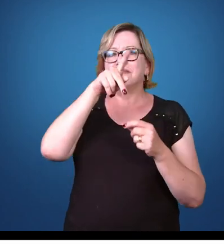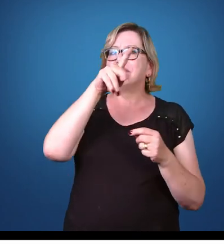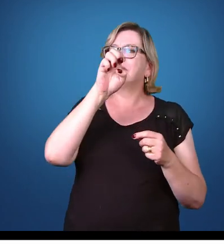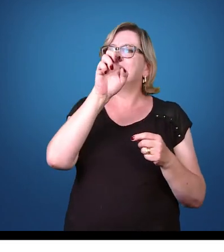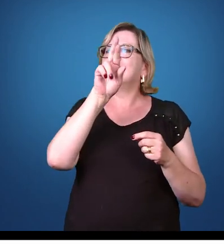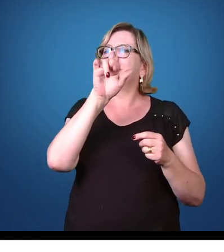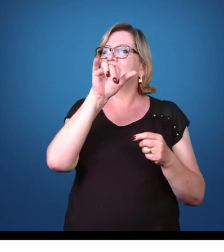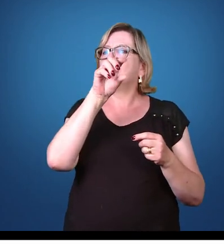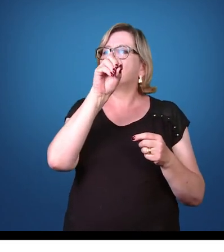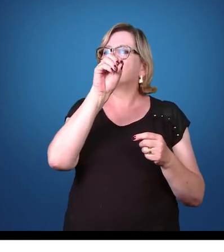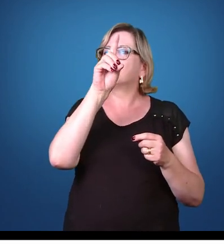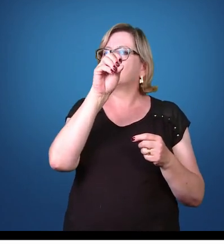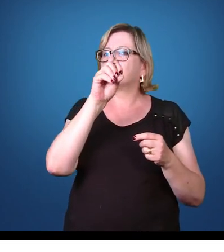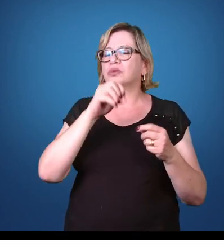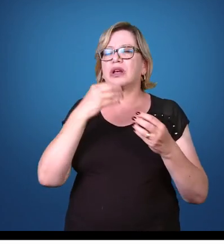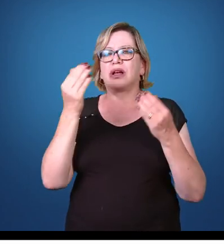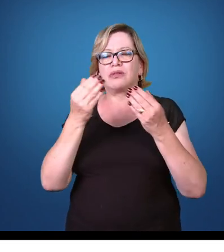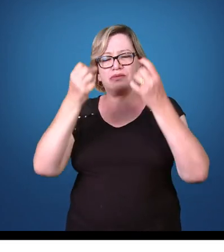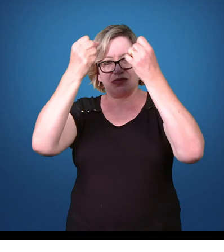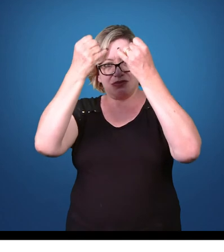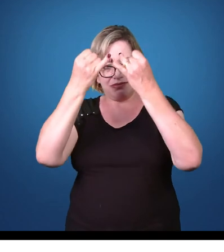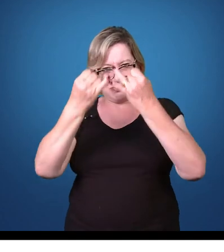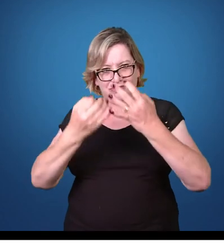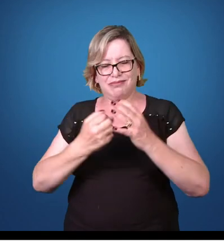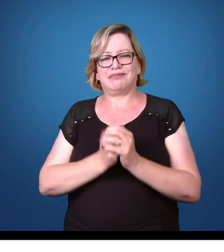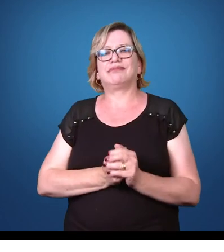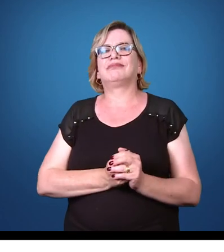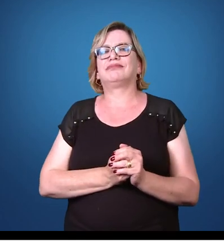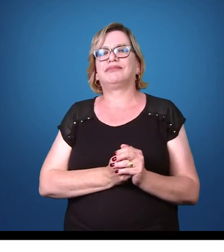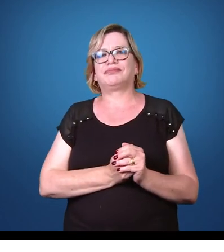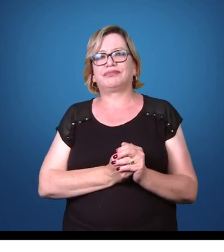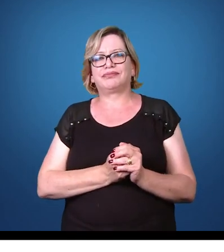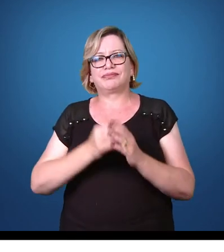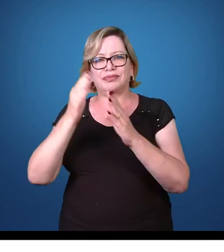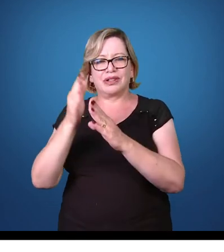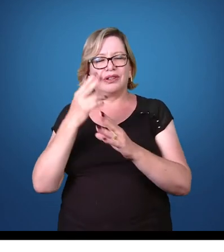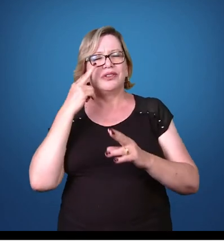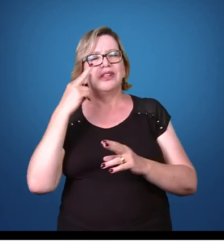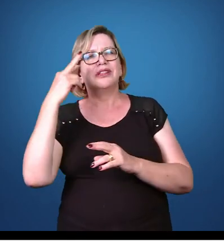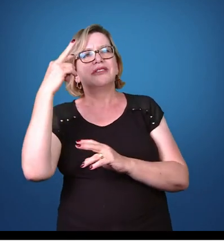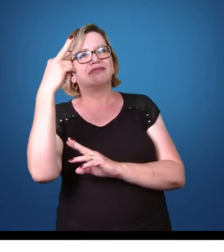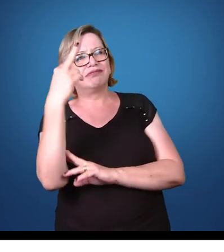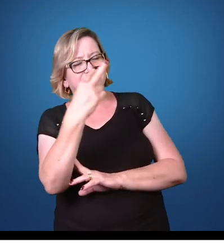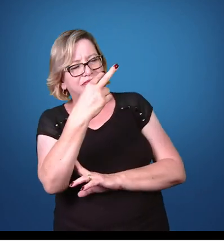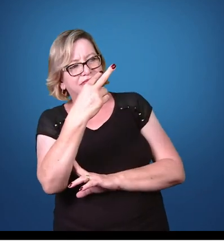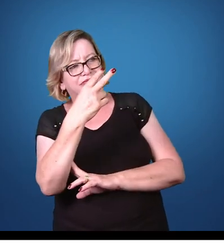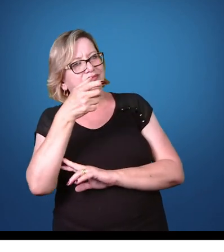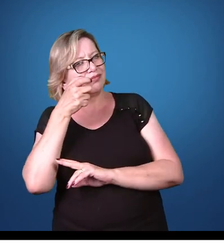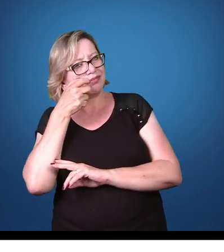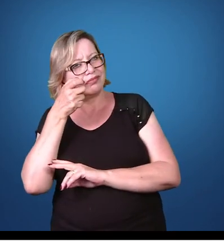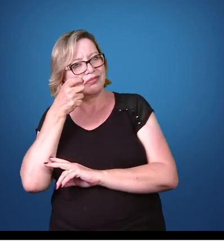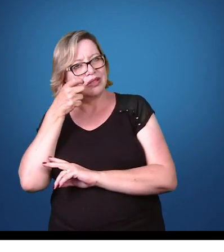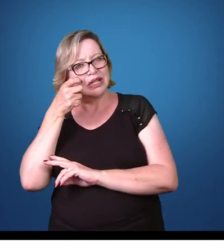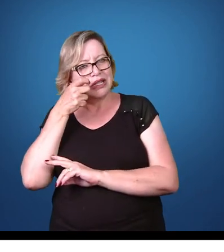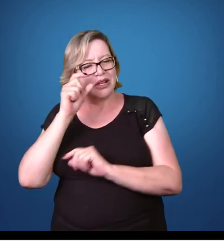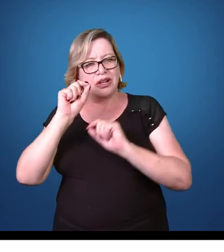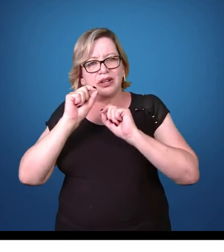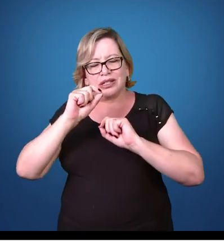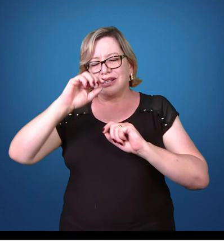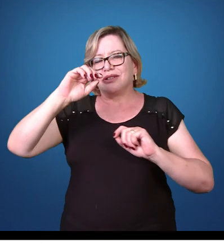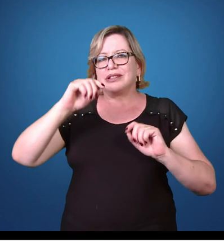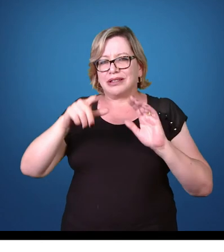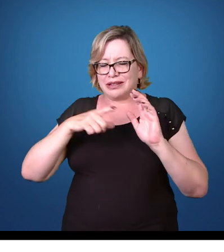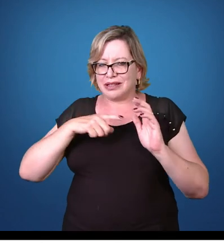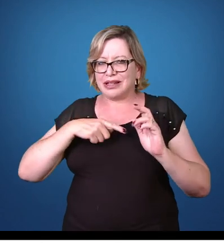de plasmodium que está infectando o hospedeiro. Então, aqui nessa imagem vocês conseguem observar que o principal sintoma é a